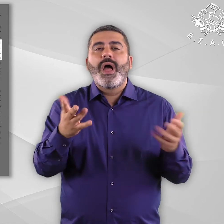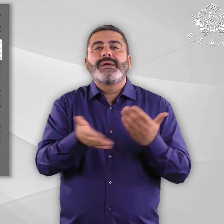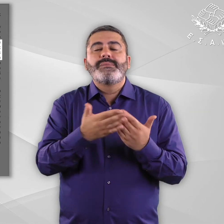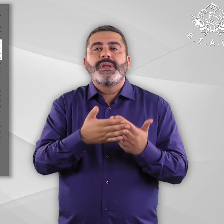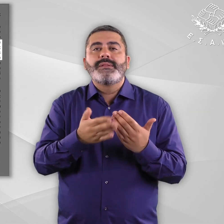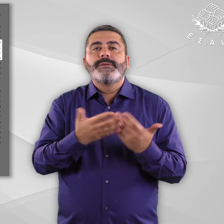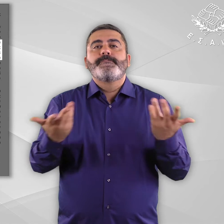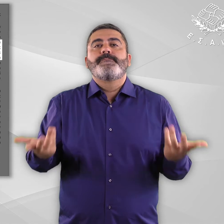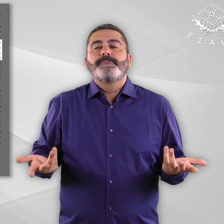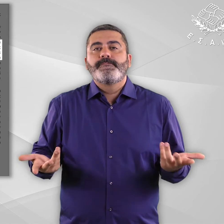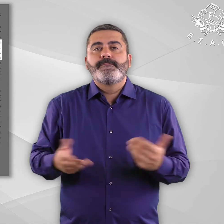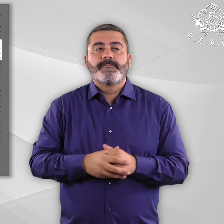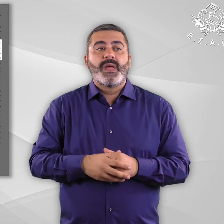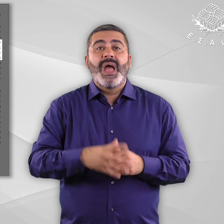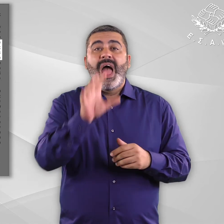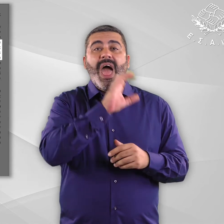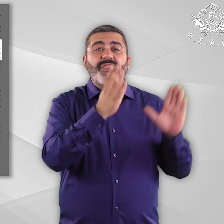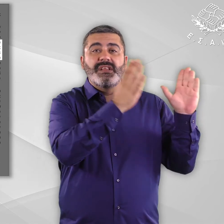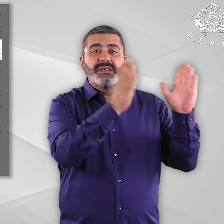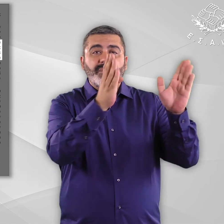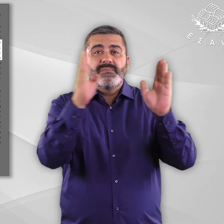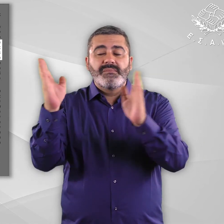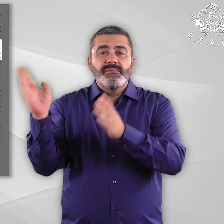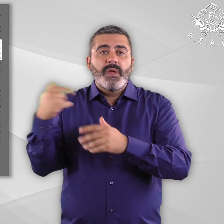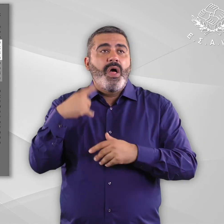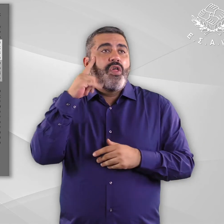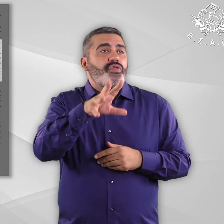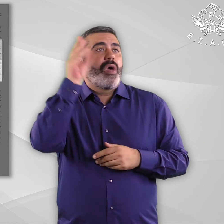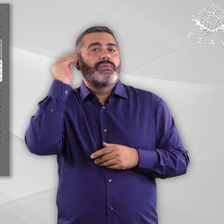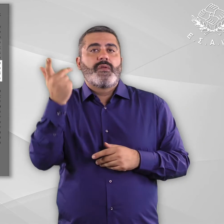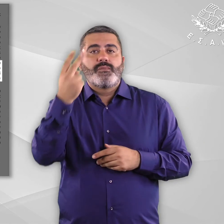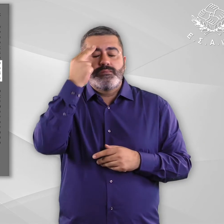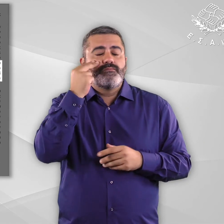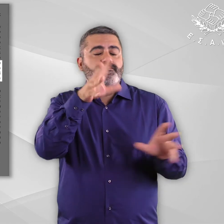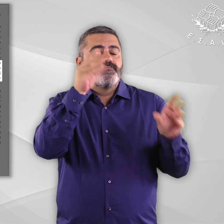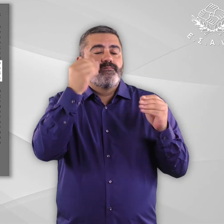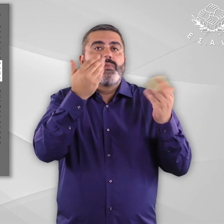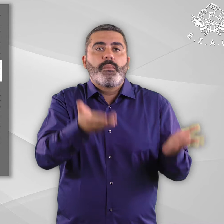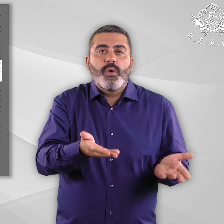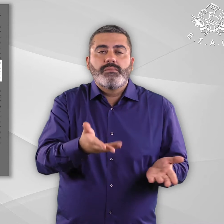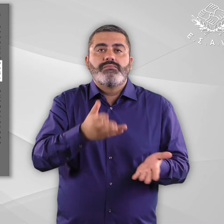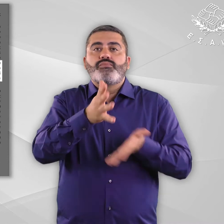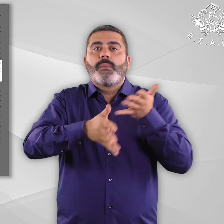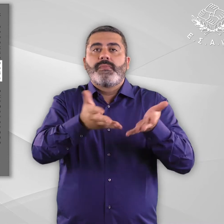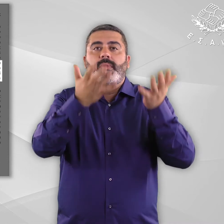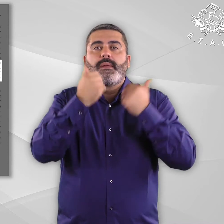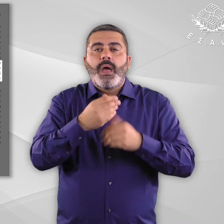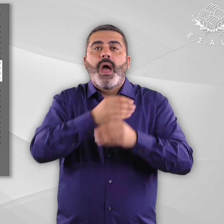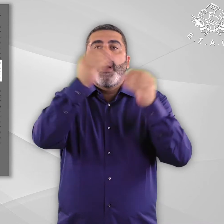η ίδια η έκθεση να μην είναι προσβάσιμη ή κατανοητή στα άτομα αυτά. Επομένως, δεν απαιτείται μόνο τα κτίρια να είναι προσβάσιμα,